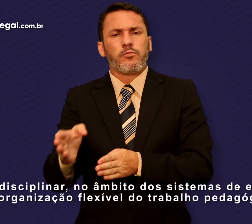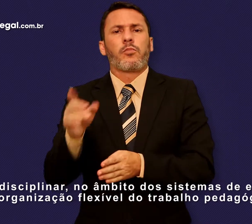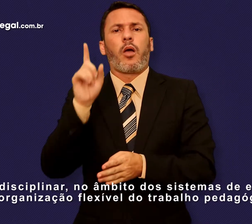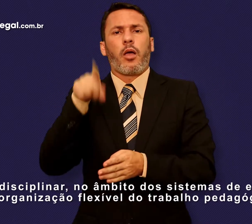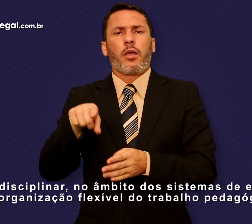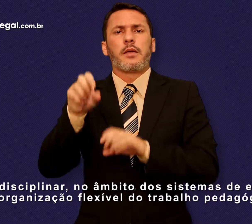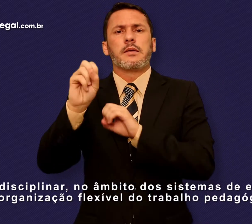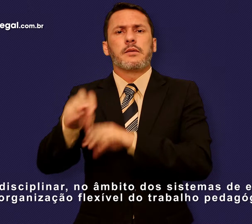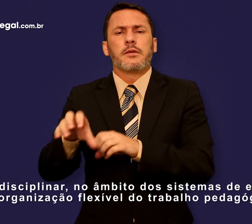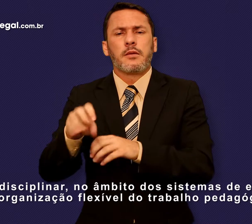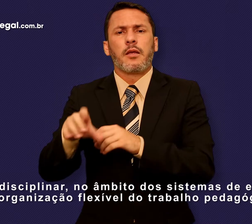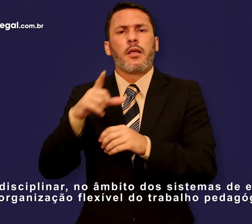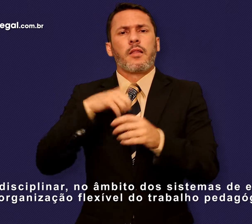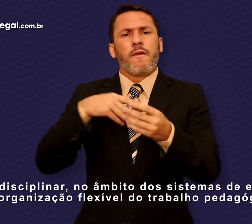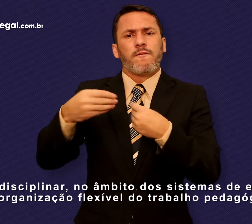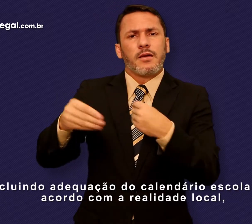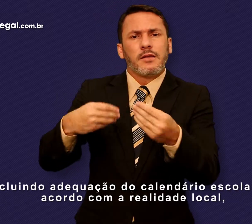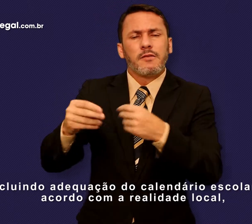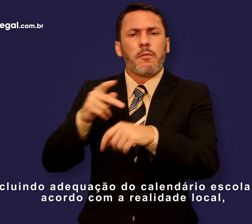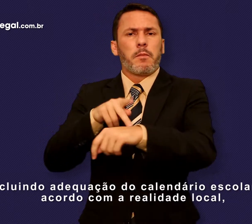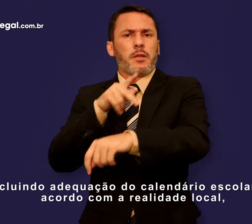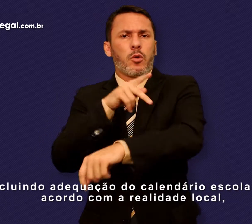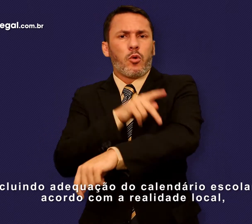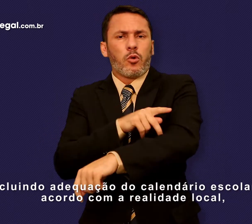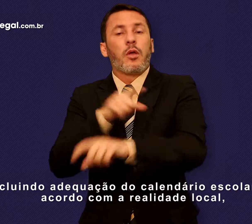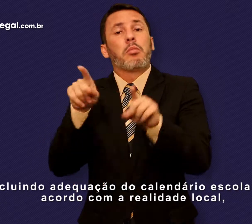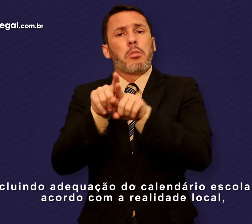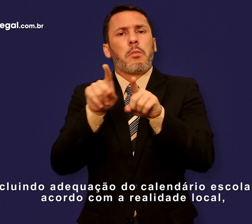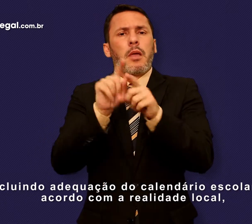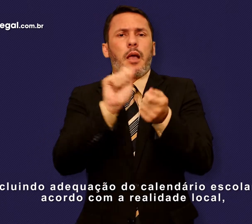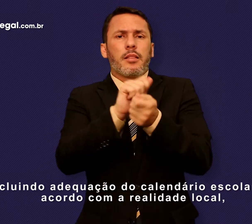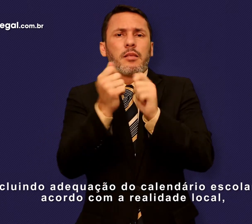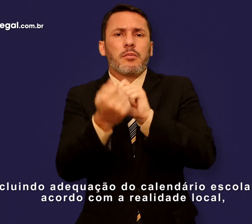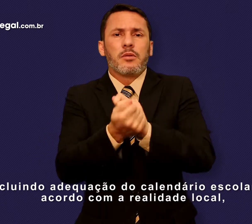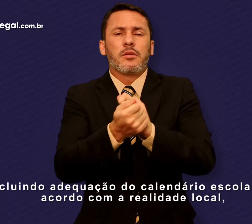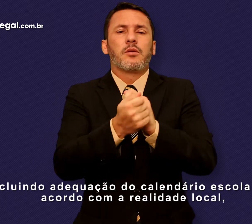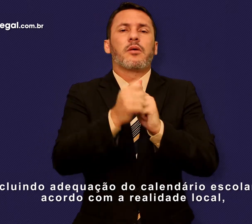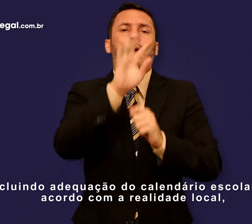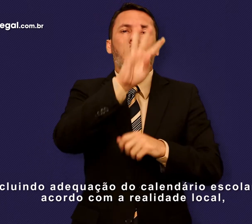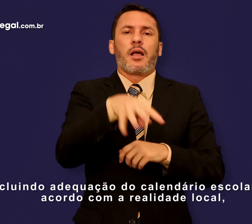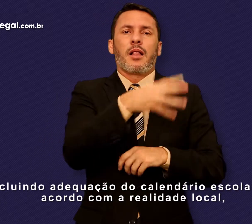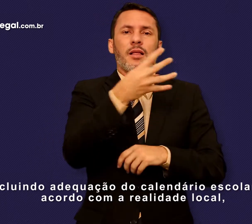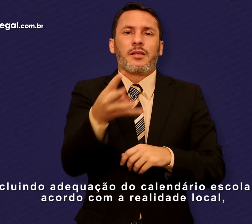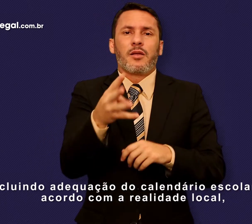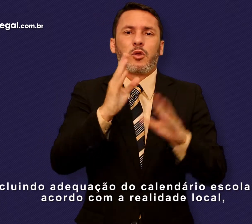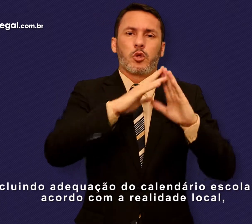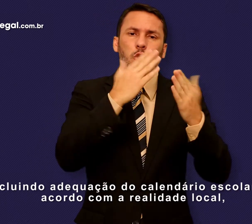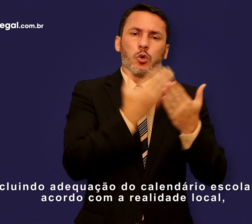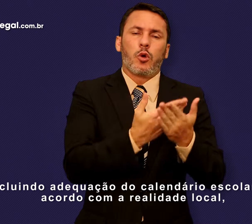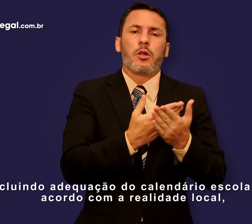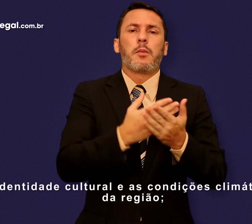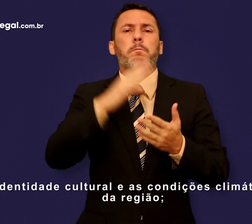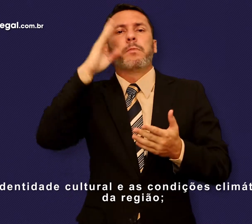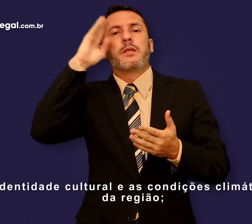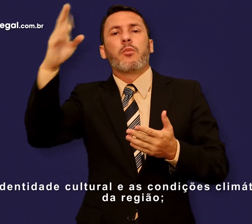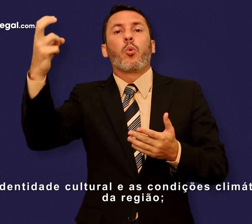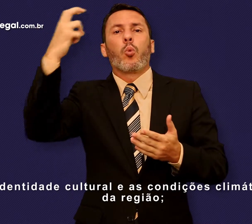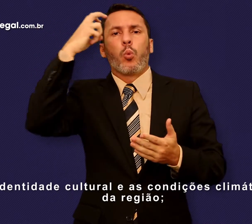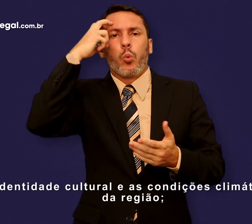flexível do trabalho pedagógico, incluindo a adequação do calendário escolar de acordo com a realidade local, a identidade cultural